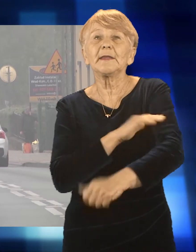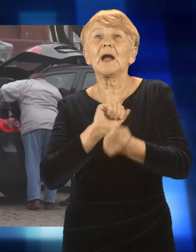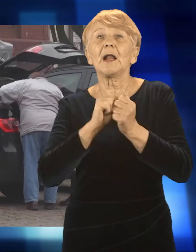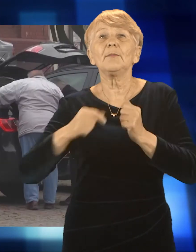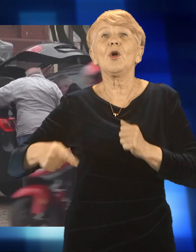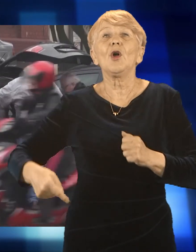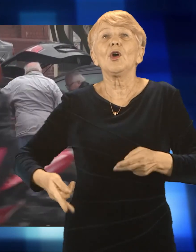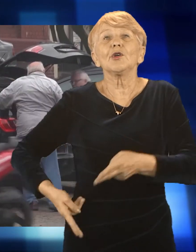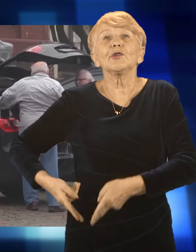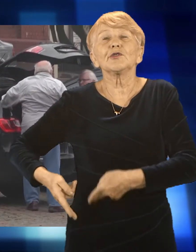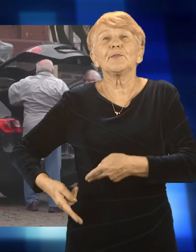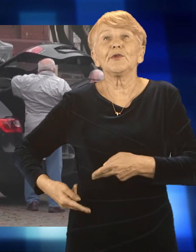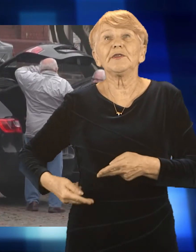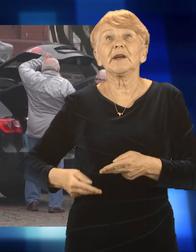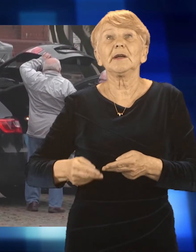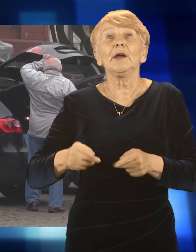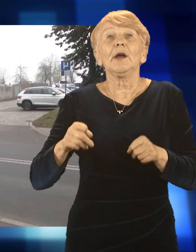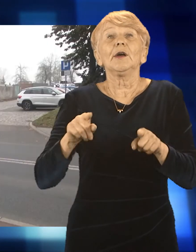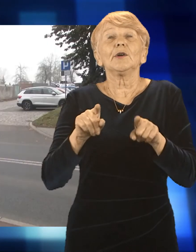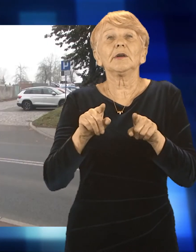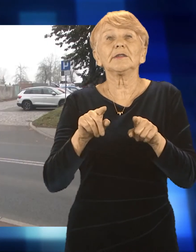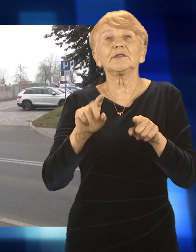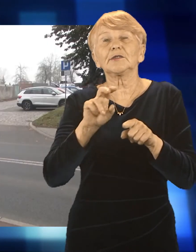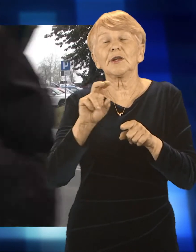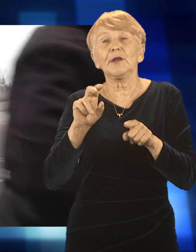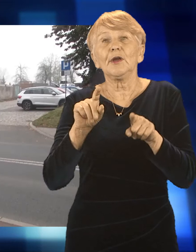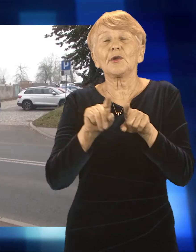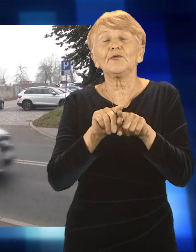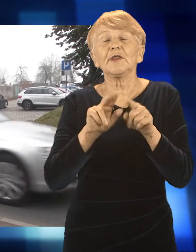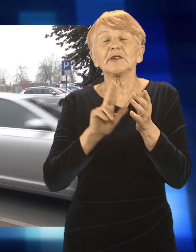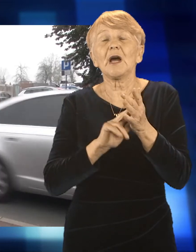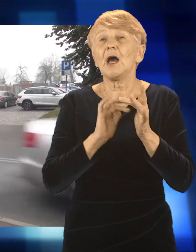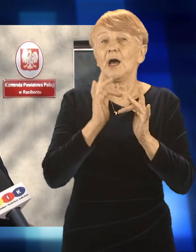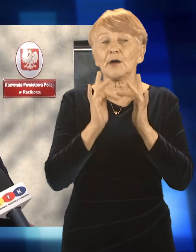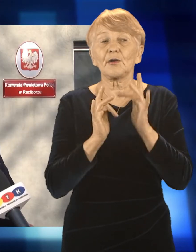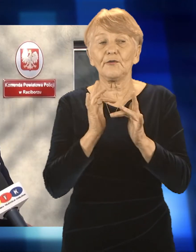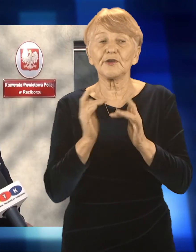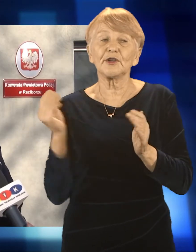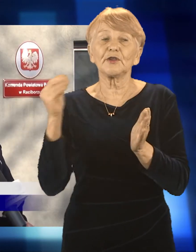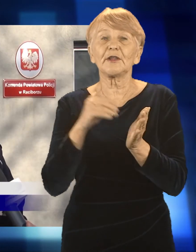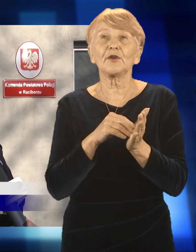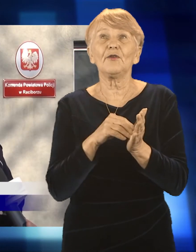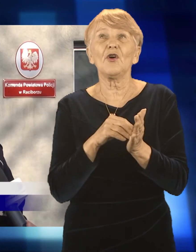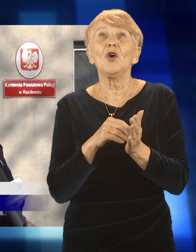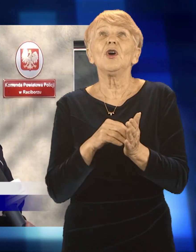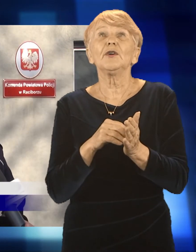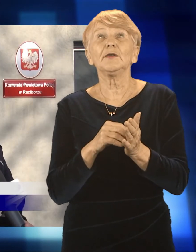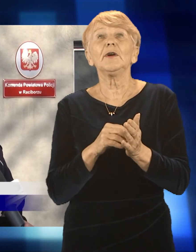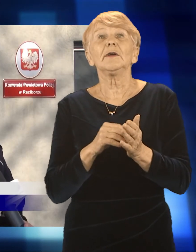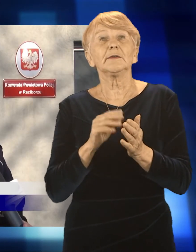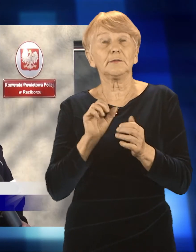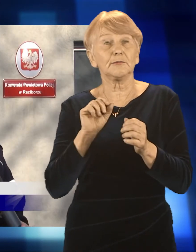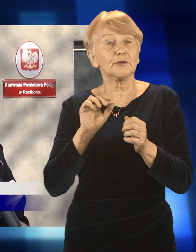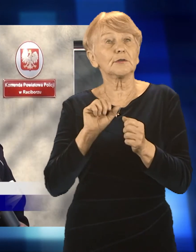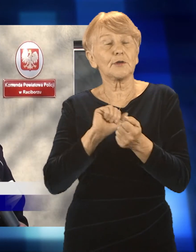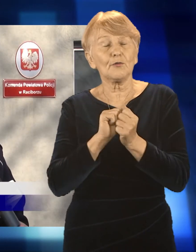elementach odblaskowych na rowerze, bo choć nie jest to obowiązek, może on uratować życie. Zgodnie z obowiąznymi przepisami światła w